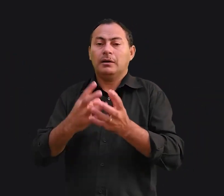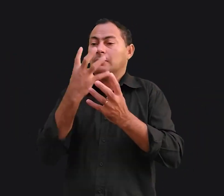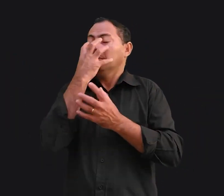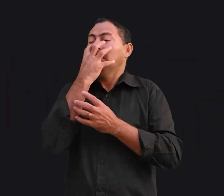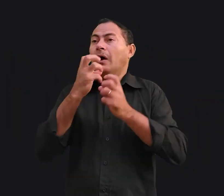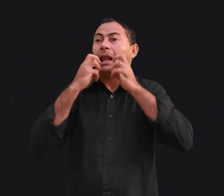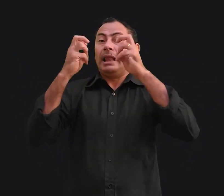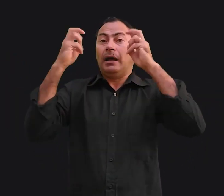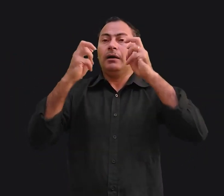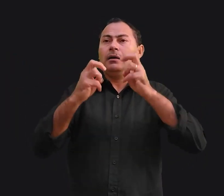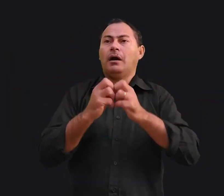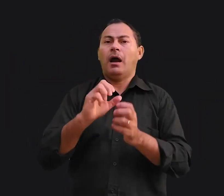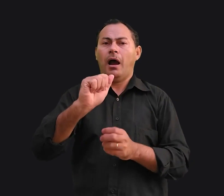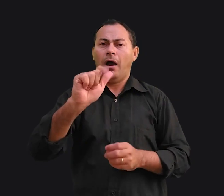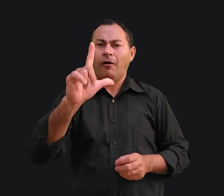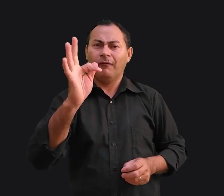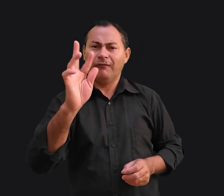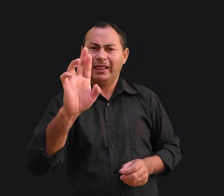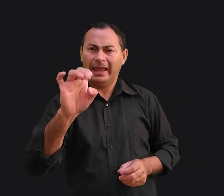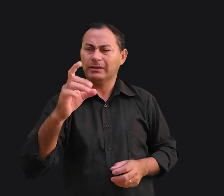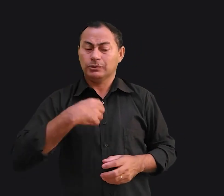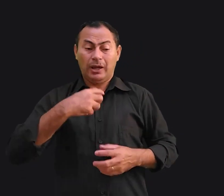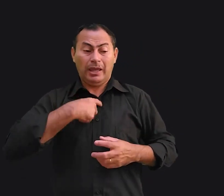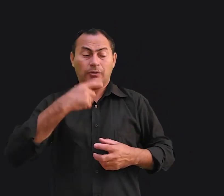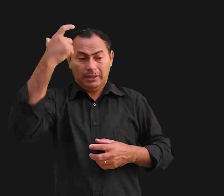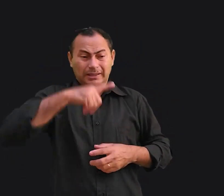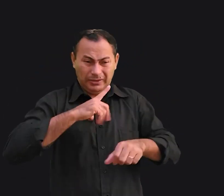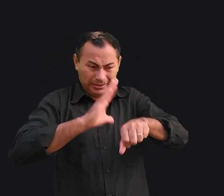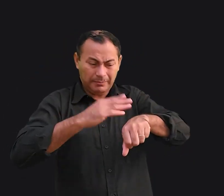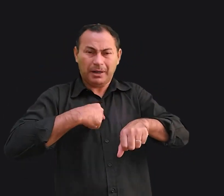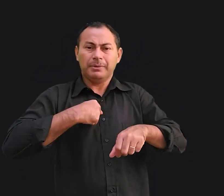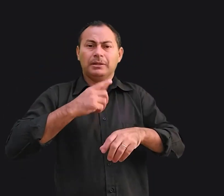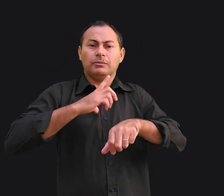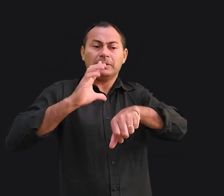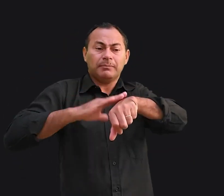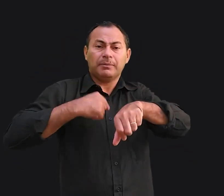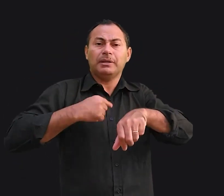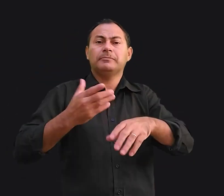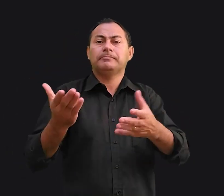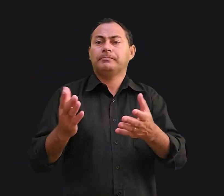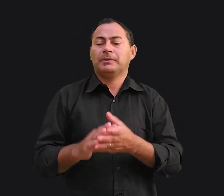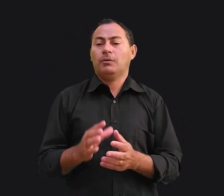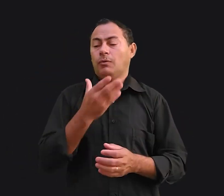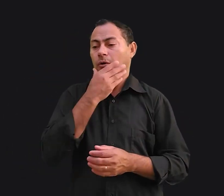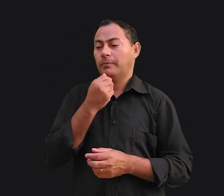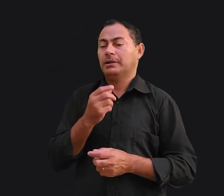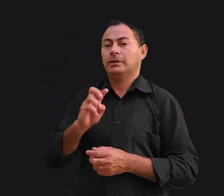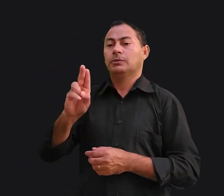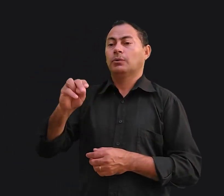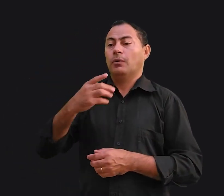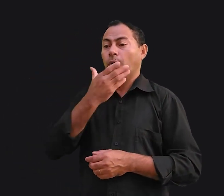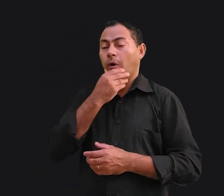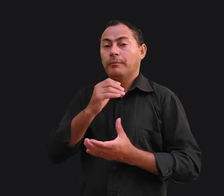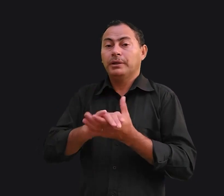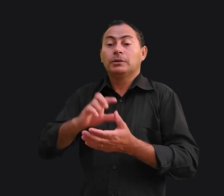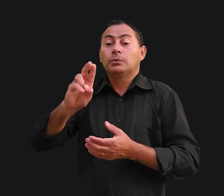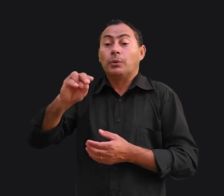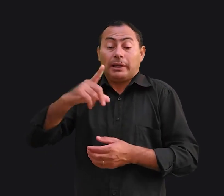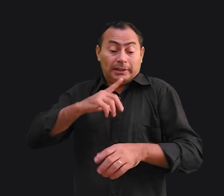máscara, eu gritar Alfredo, sou eu! Tenha um tempinho para mim! Ele simplesmente nunca tem tempo para conversar comigo.